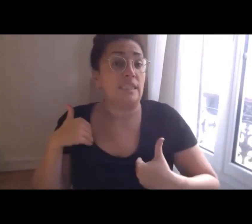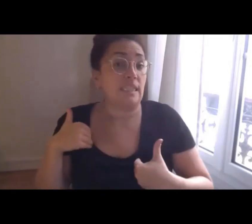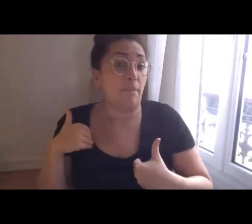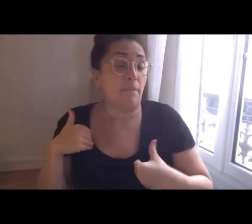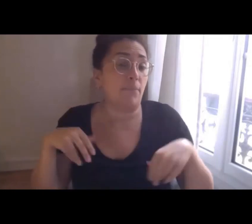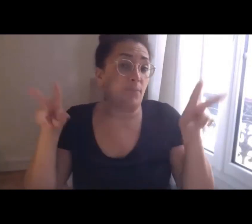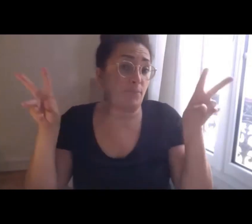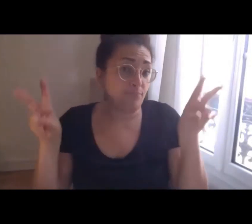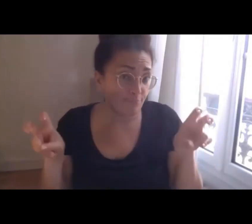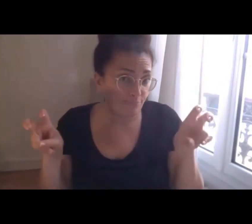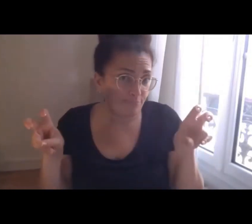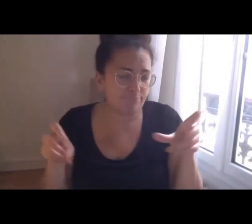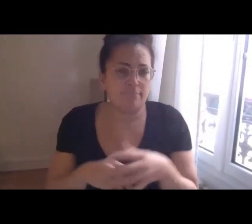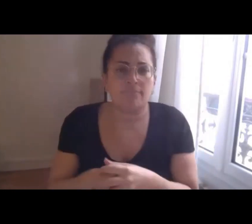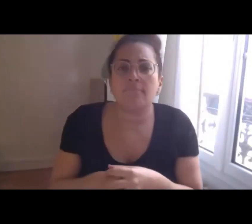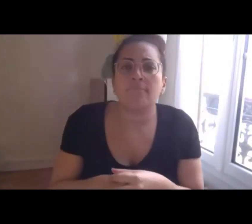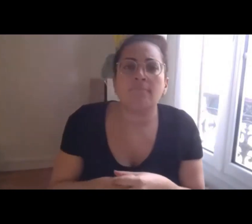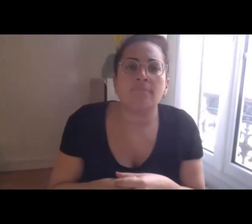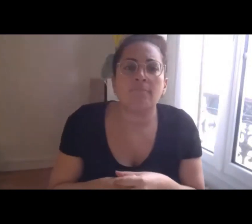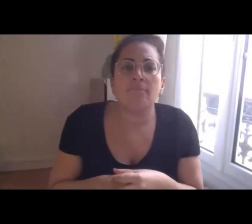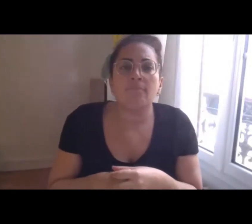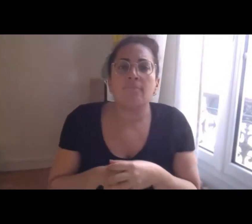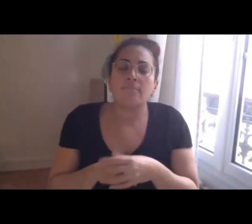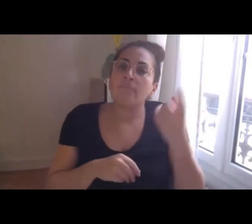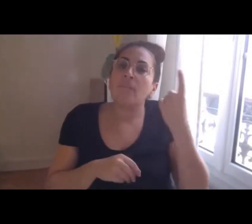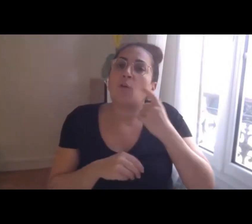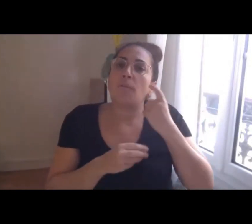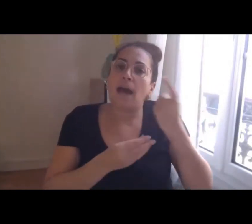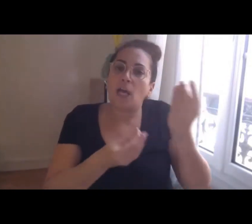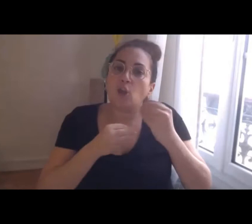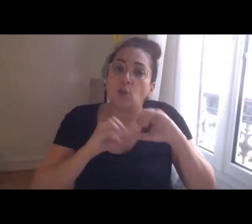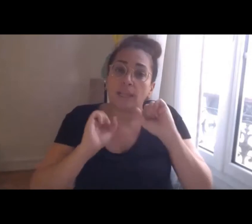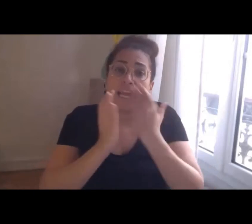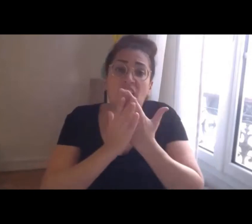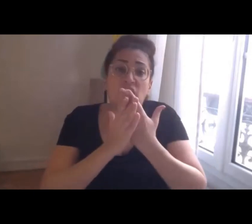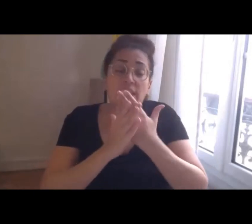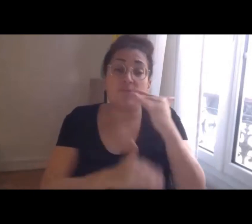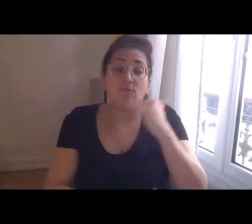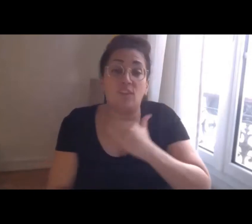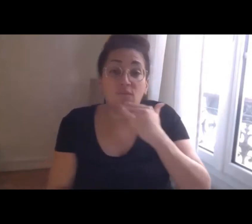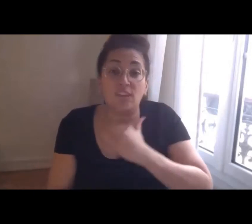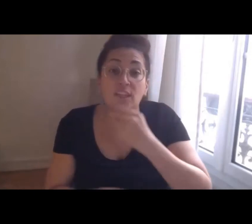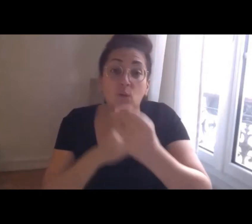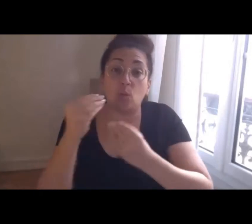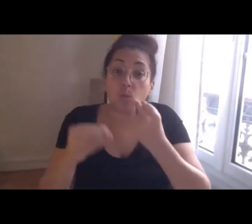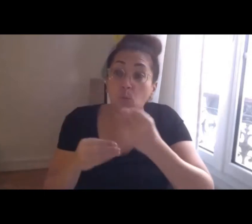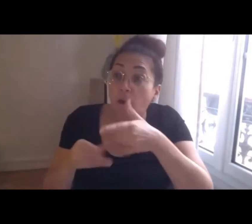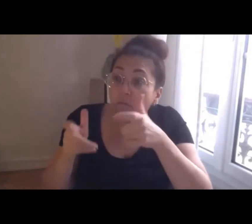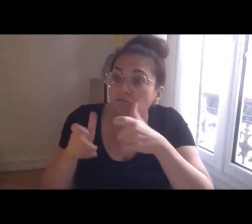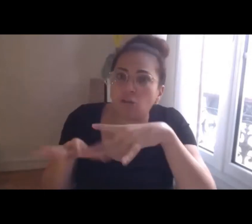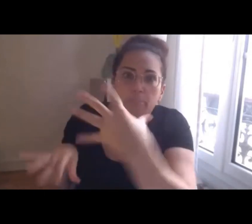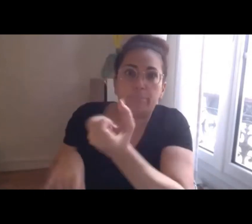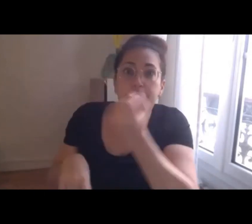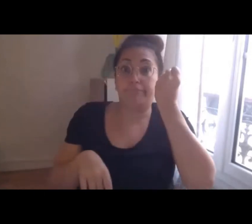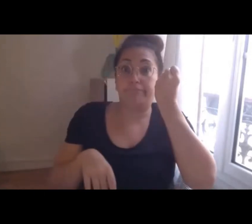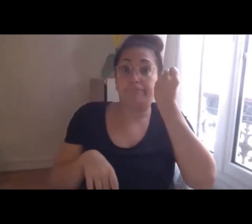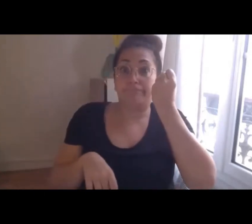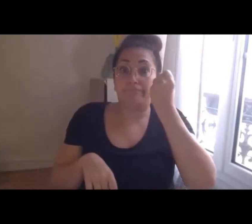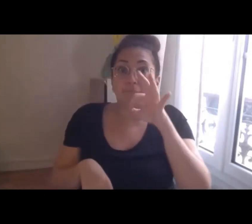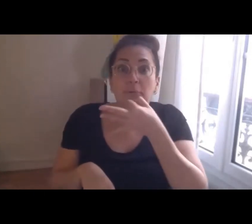davantage en agilité, en opportunité, mais toujours en nous nourrissant des mêmes